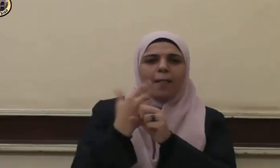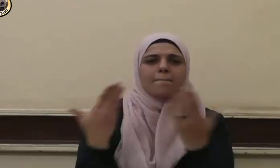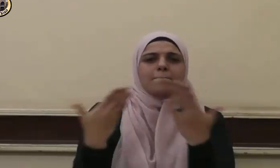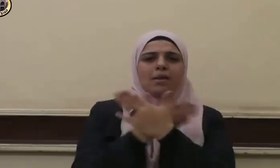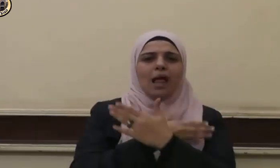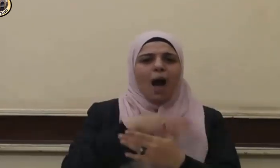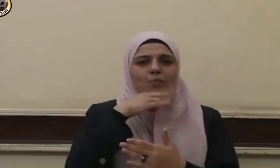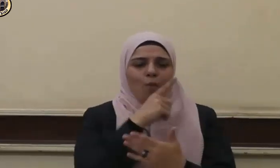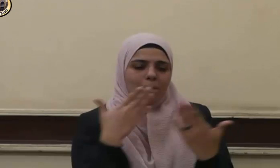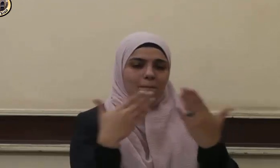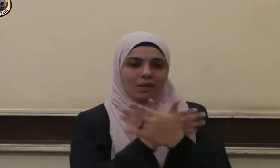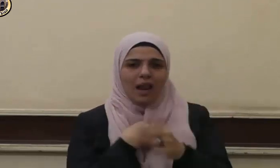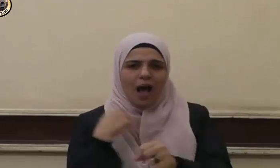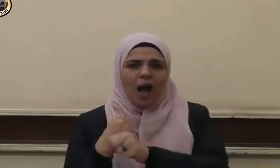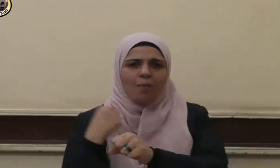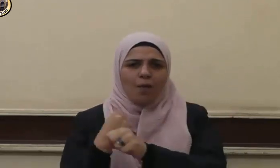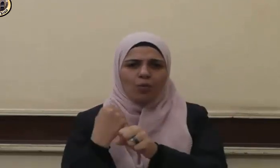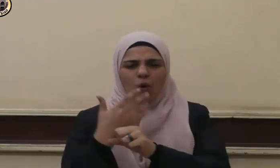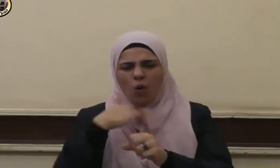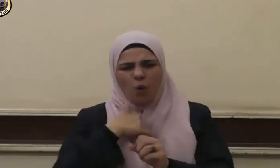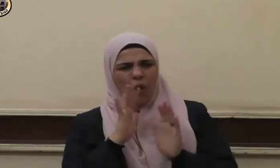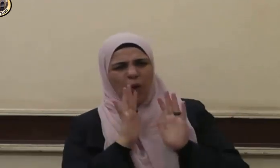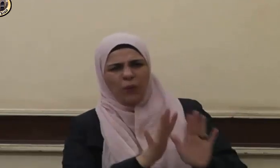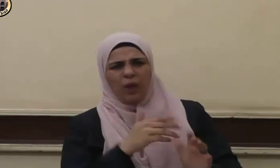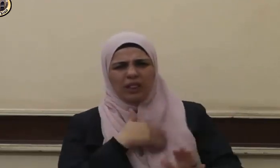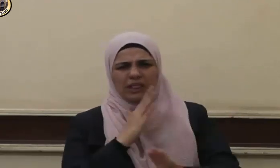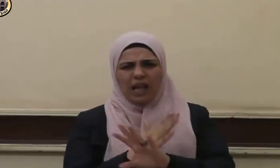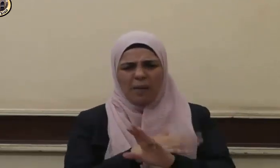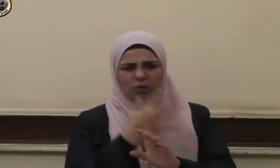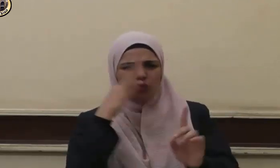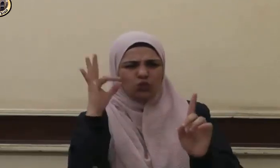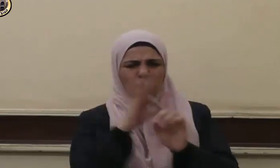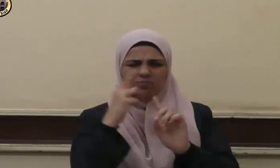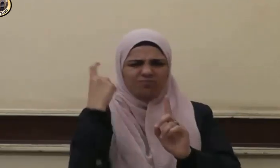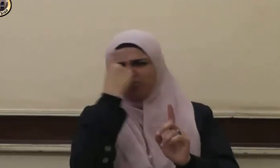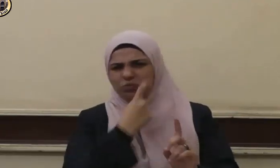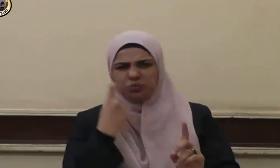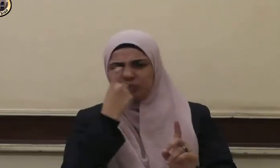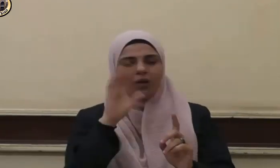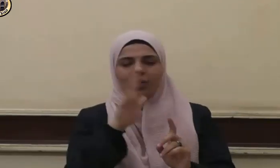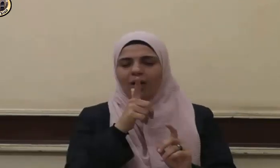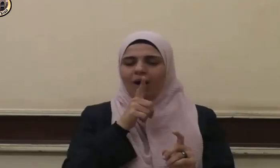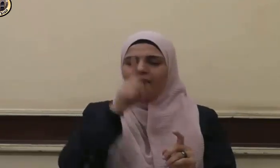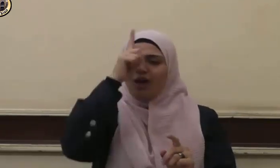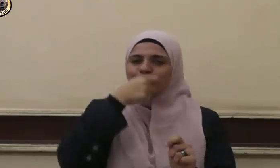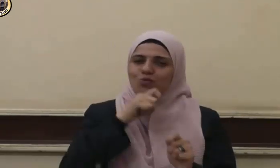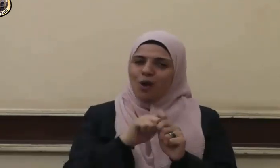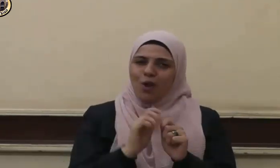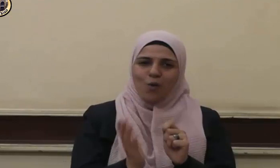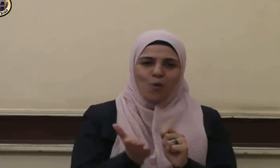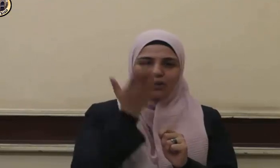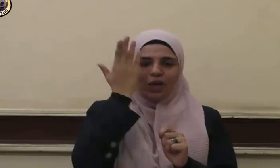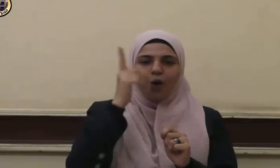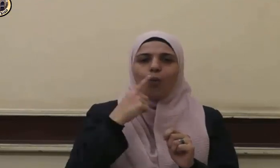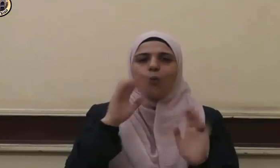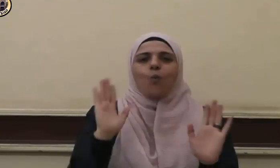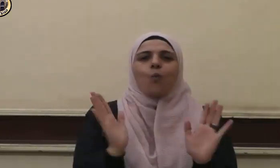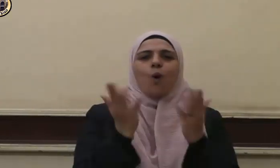بدلا منه دون تأفف أو ضجر قال تعالى ولما